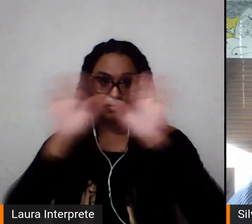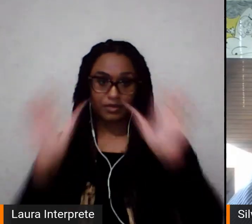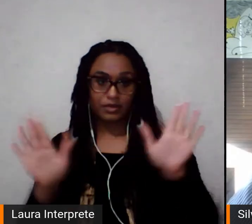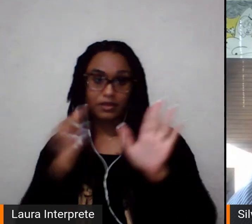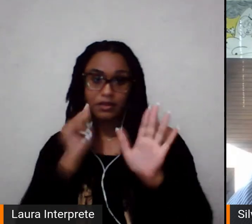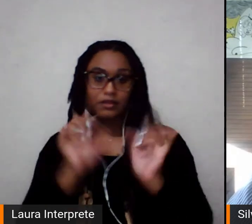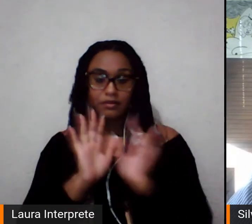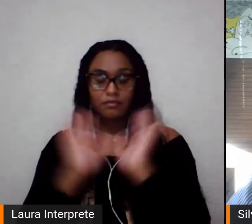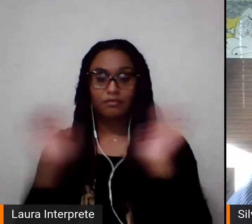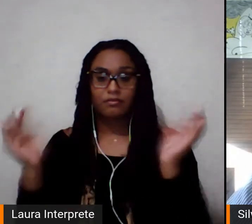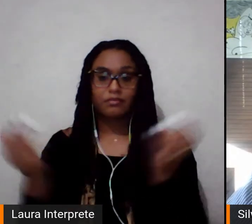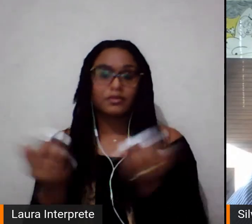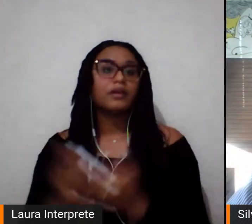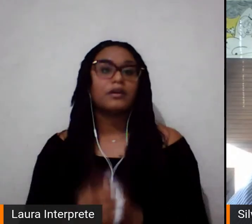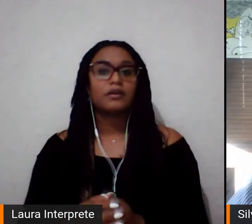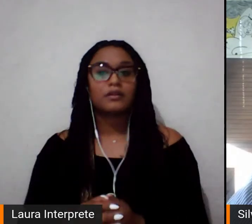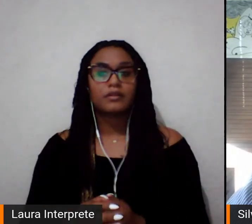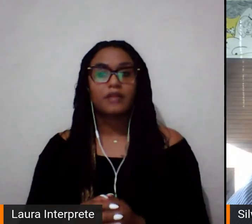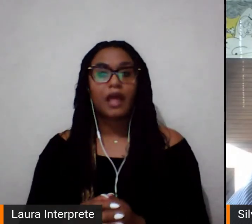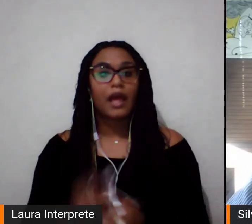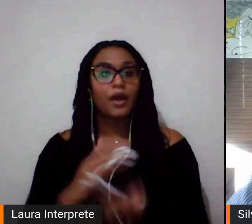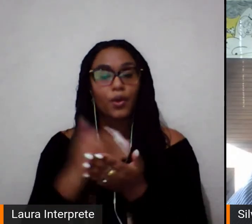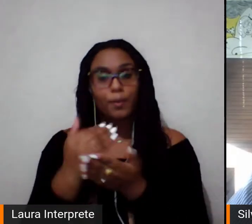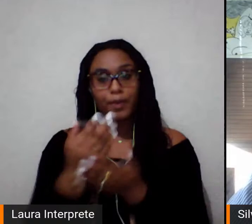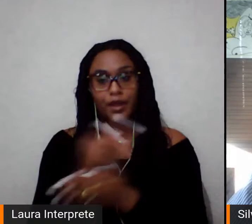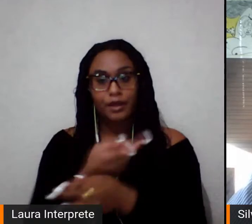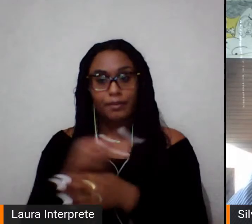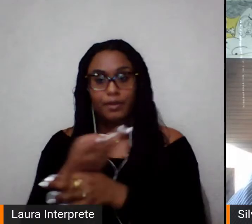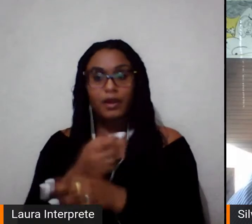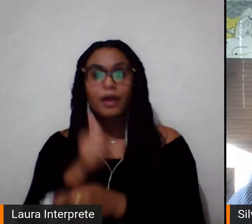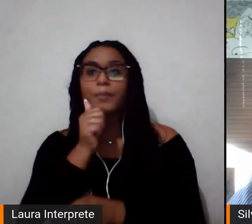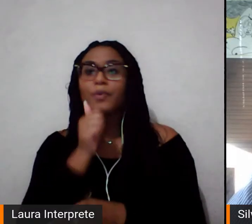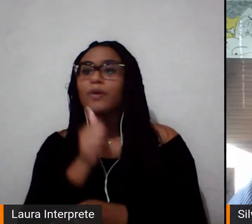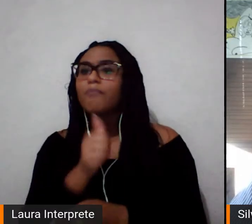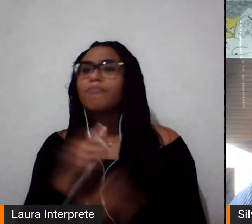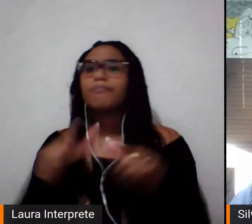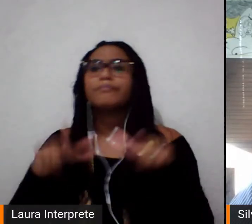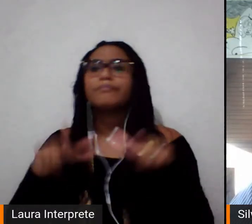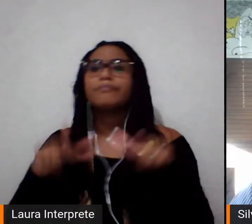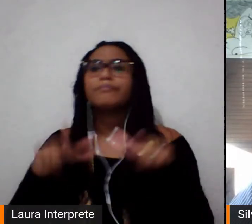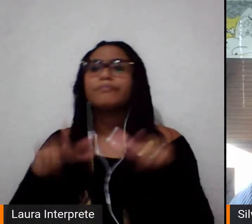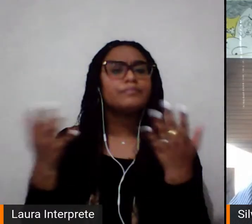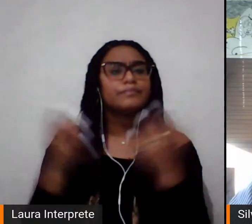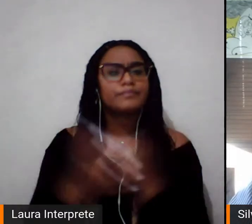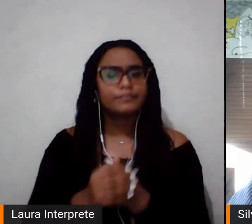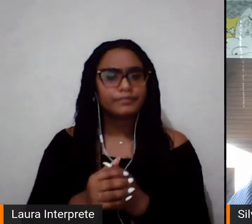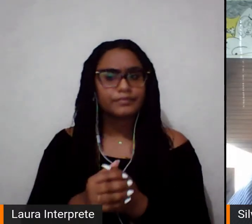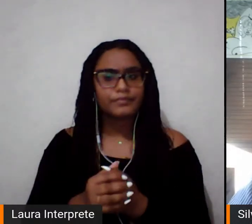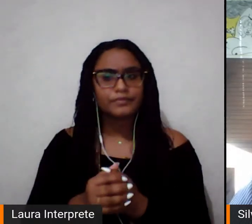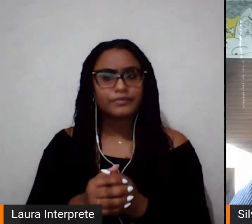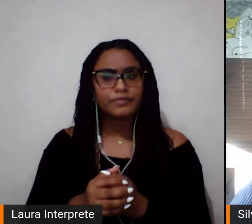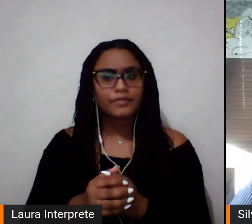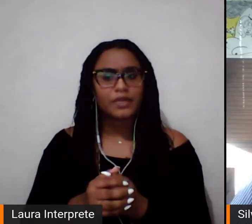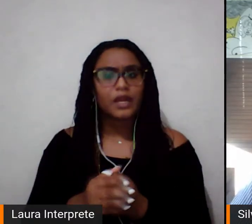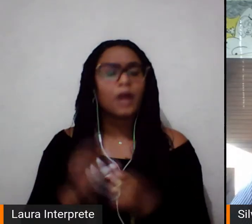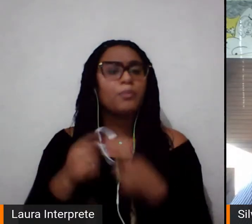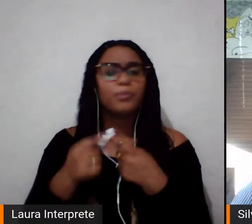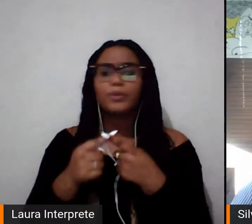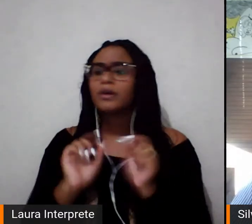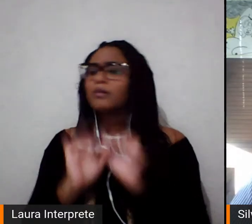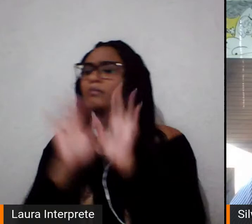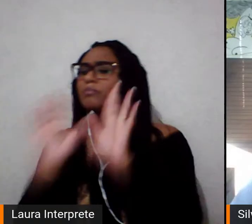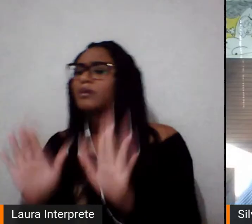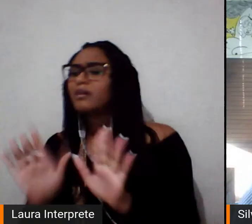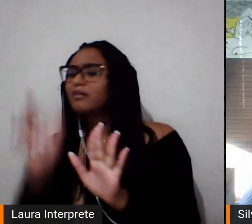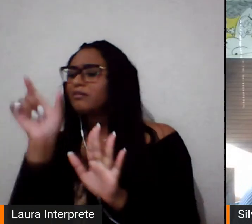começo a procurar onde estavam as mulheres, quem eram essas mulheres, por que elas... quais são os fatores